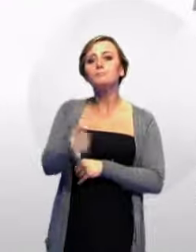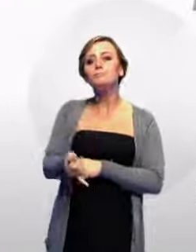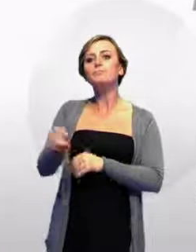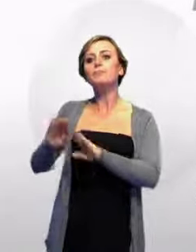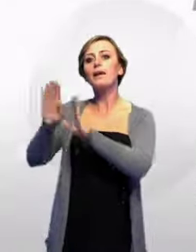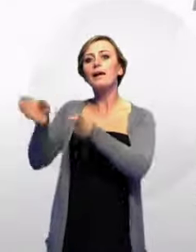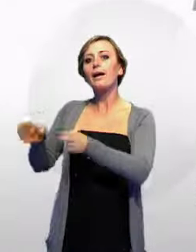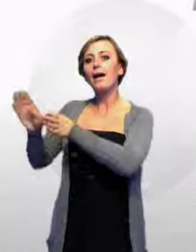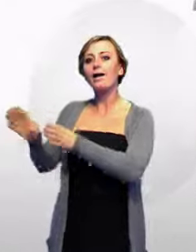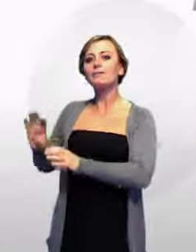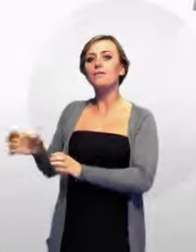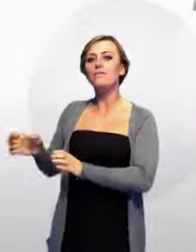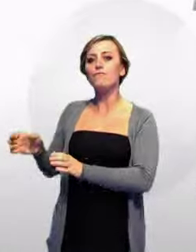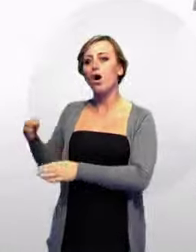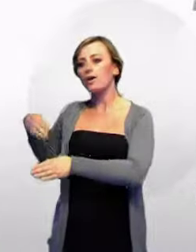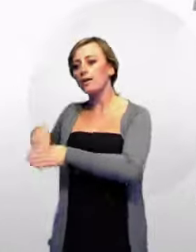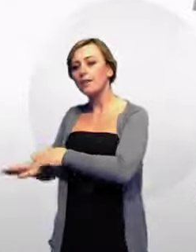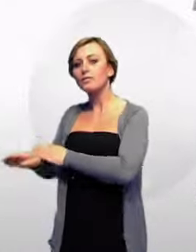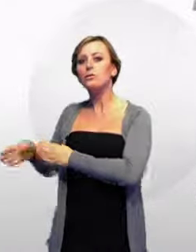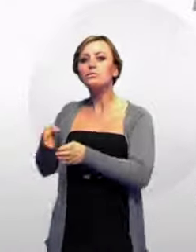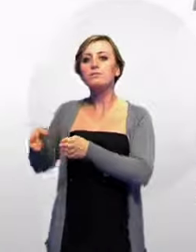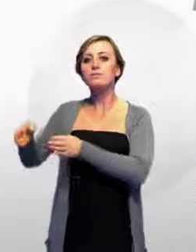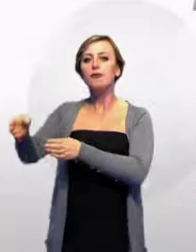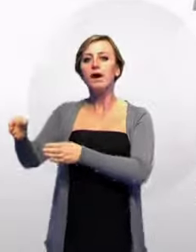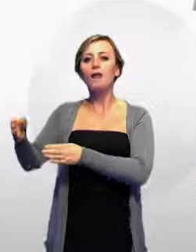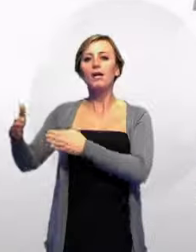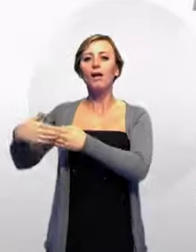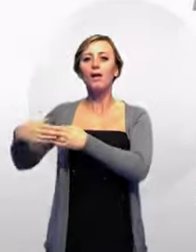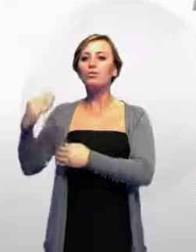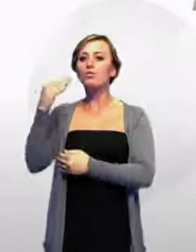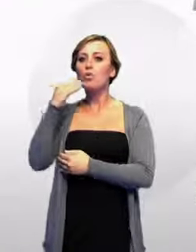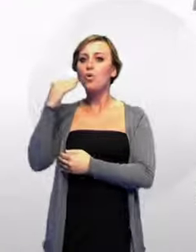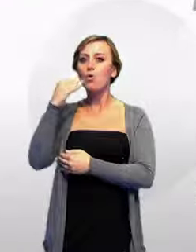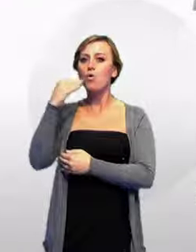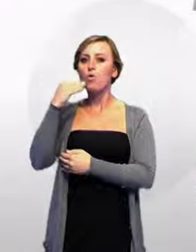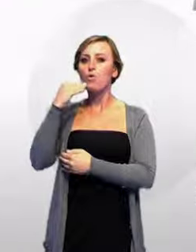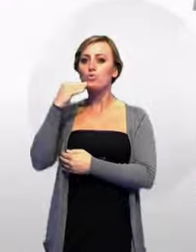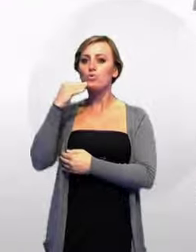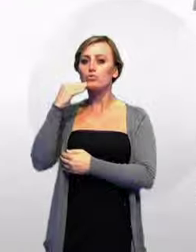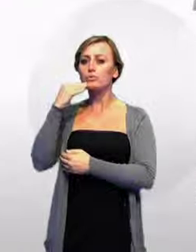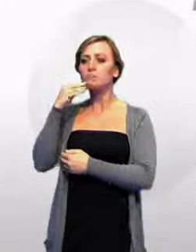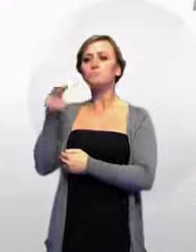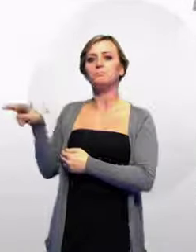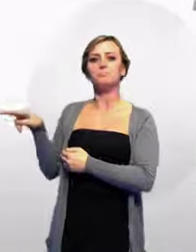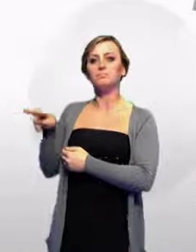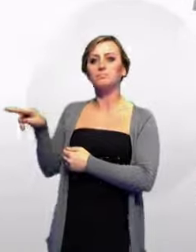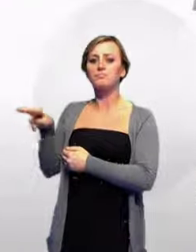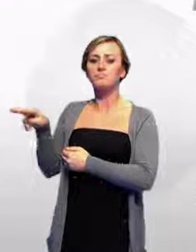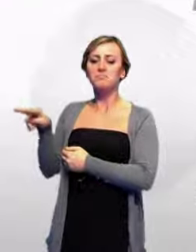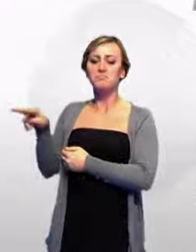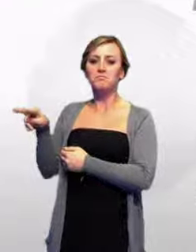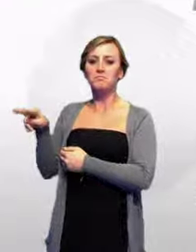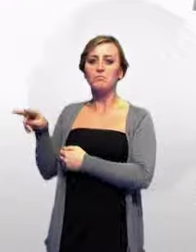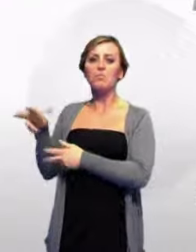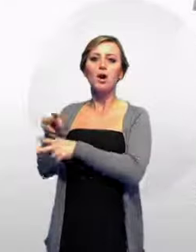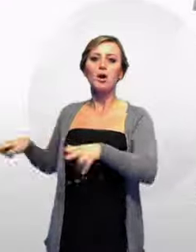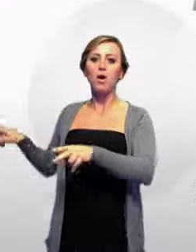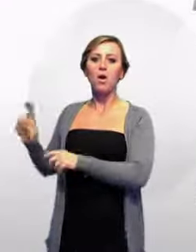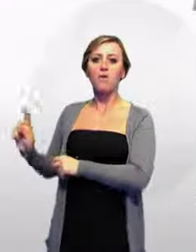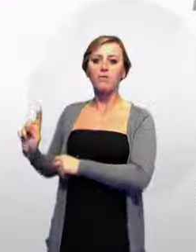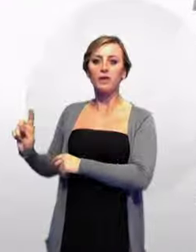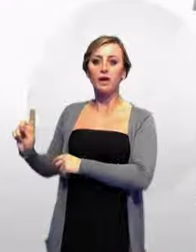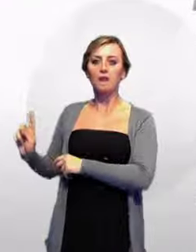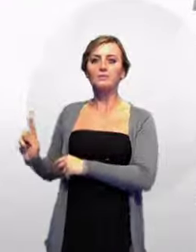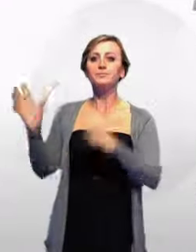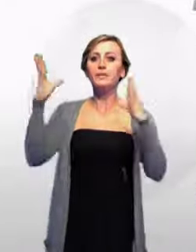lungo la strada che porta a Noci. Erano ancora integre e non erano state manomesse. I militari hanno trovato